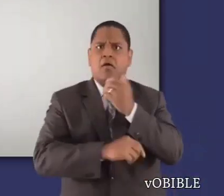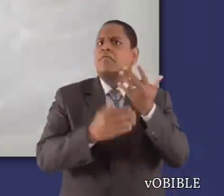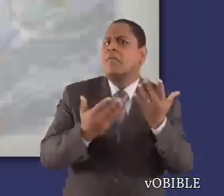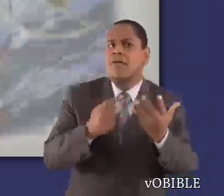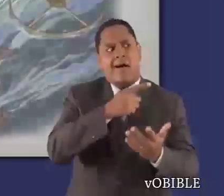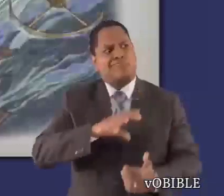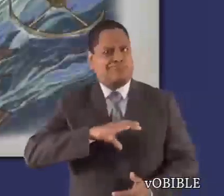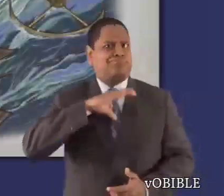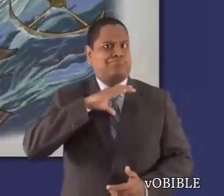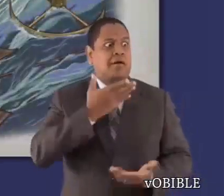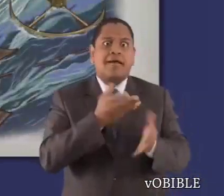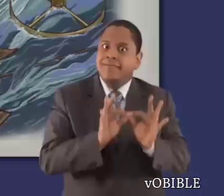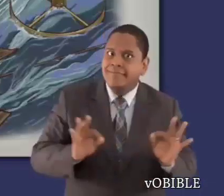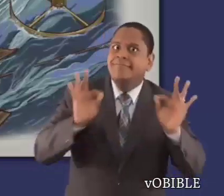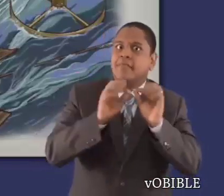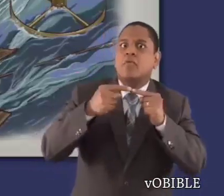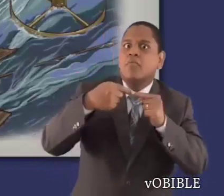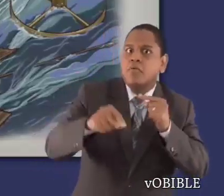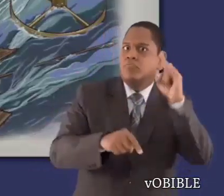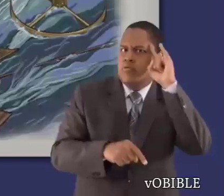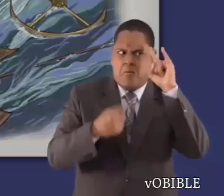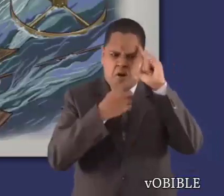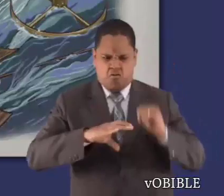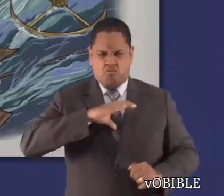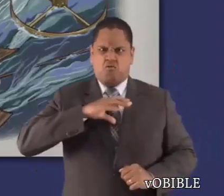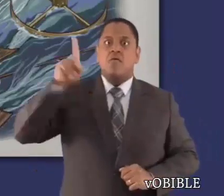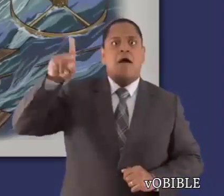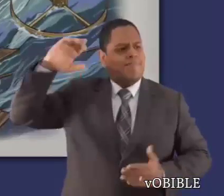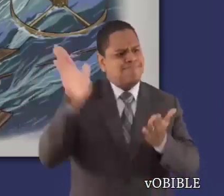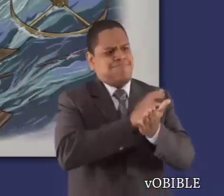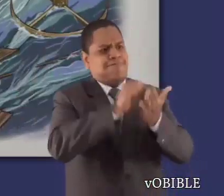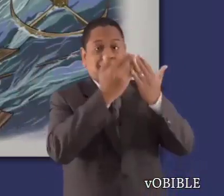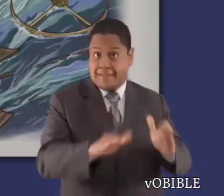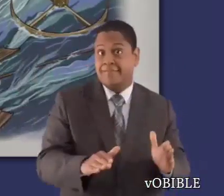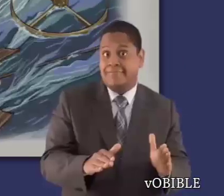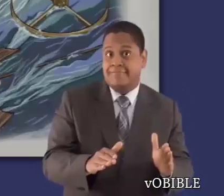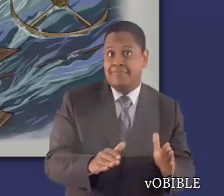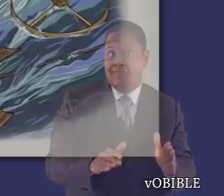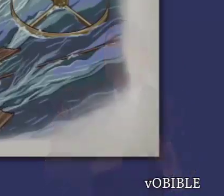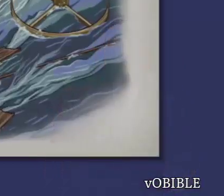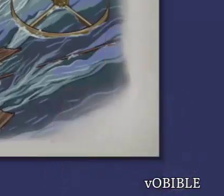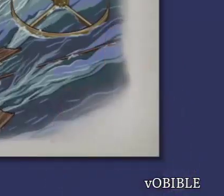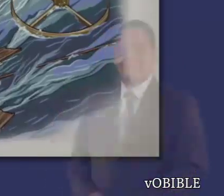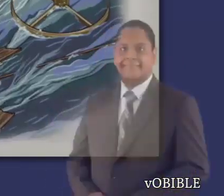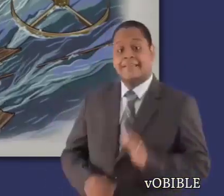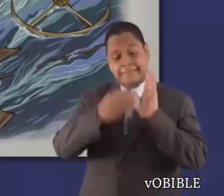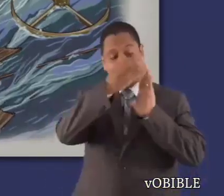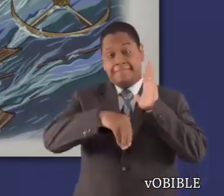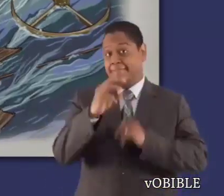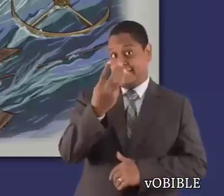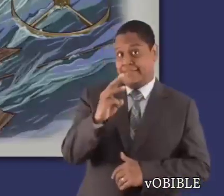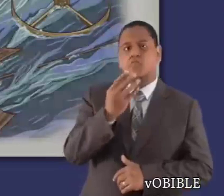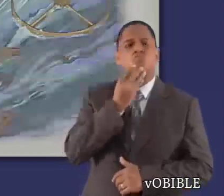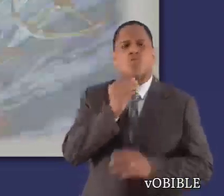Pero lo más importante es que la humillante muerte del faraón sirve de advertencia para todos los que desafían a Jehová,